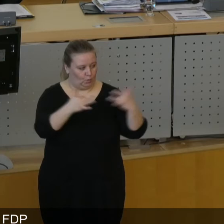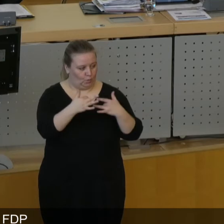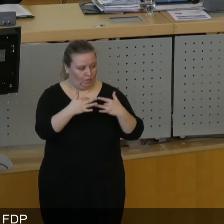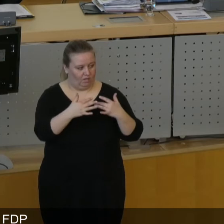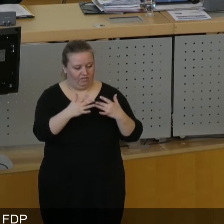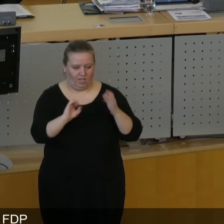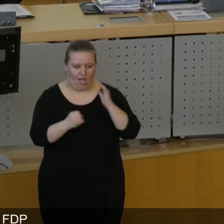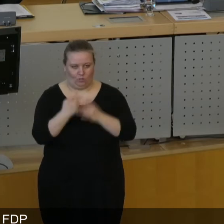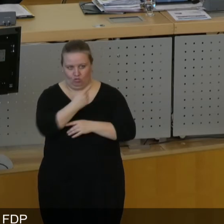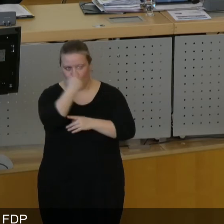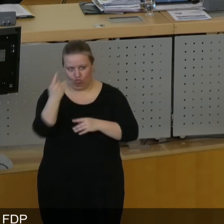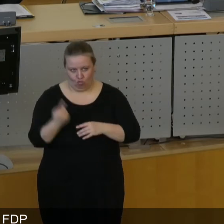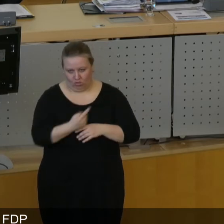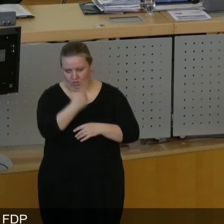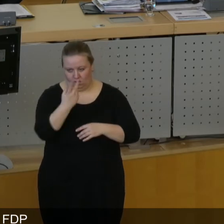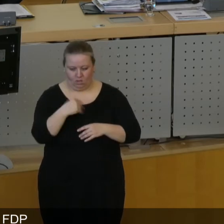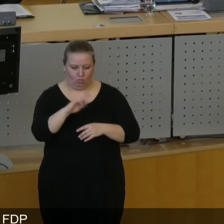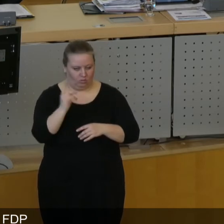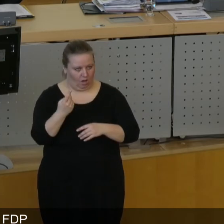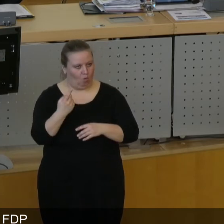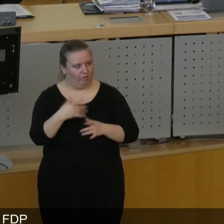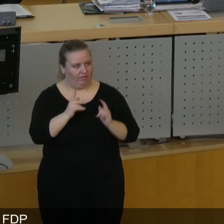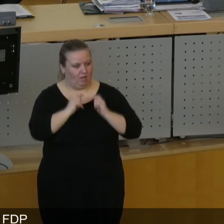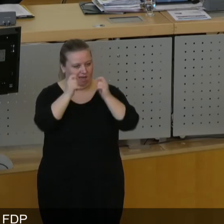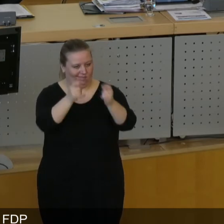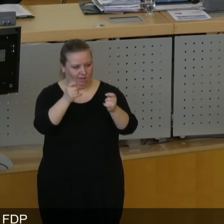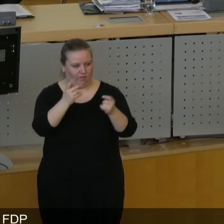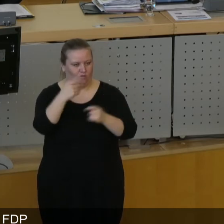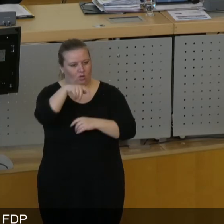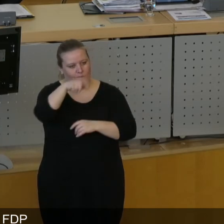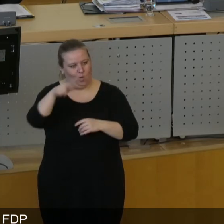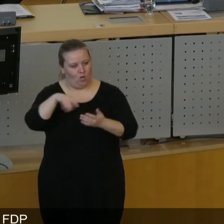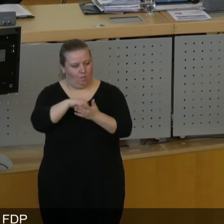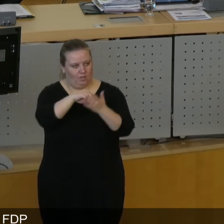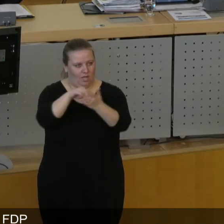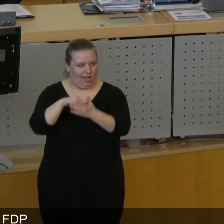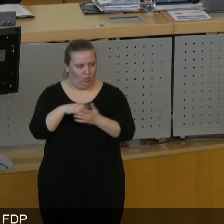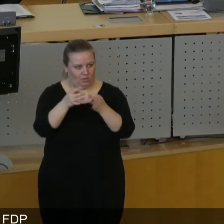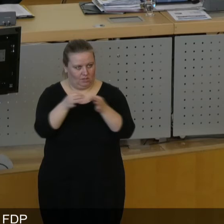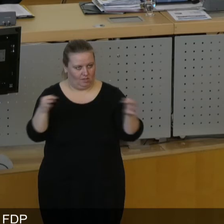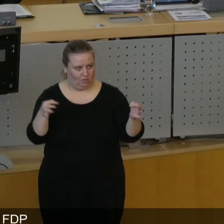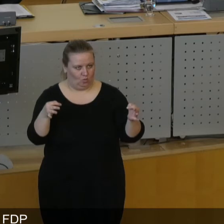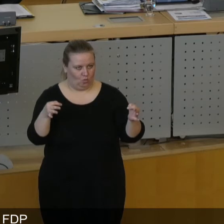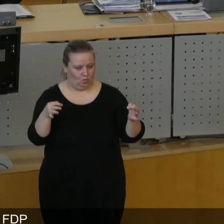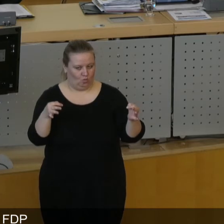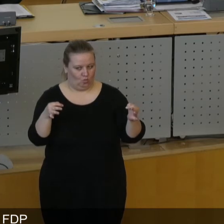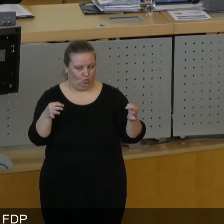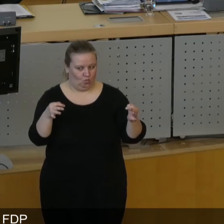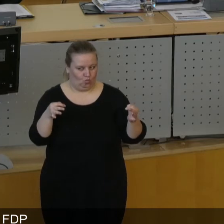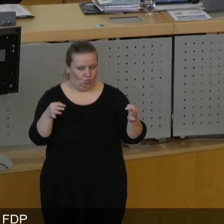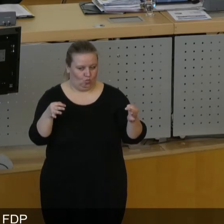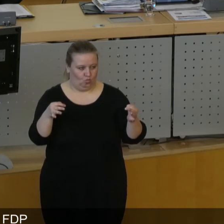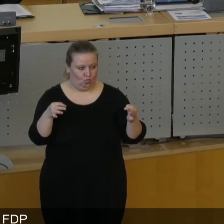Aktuellen Stunde und dem vorliegenden Antrag auf eine Bürgerbeteiligungssatzung gelingt es